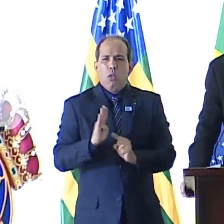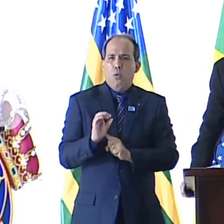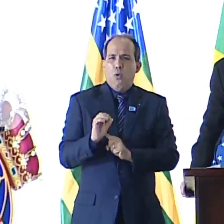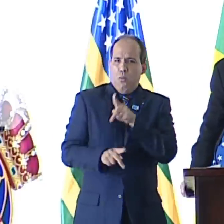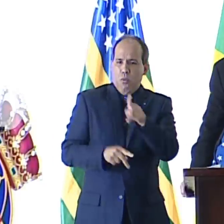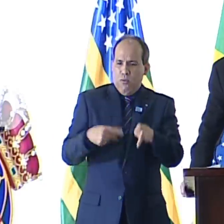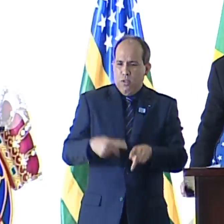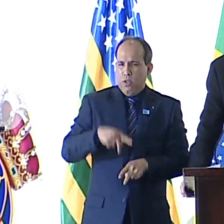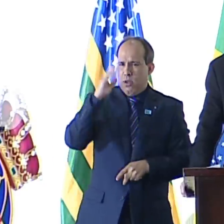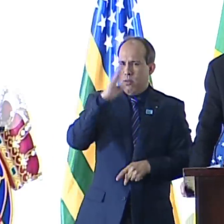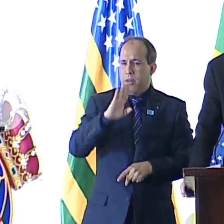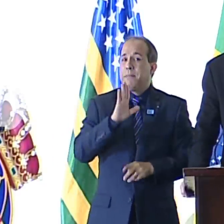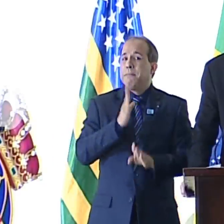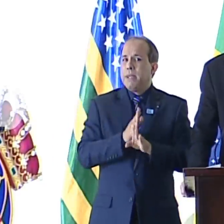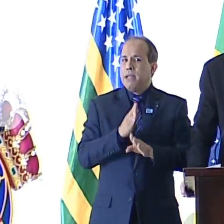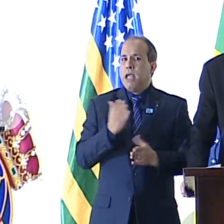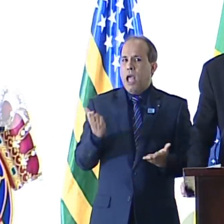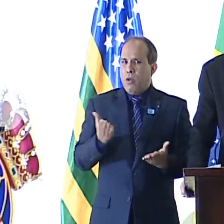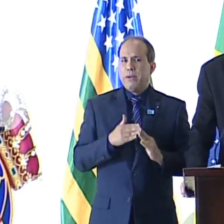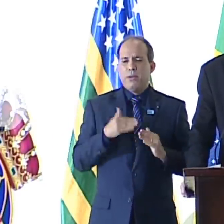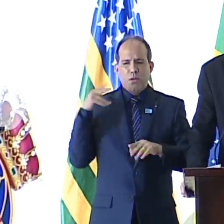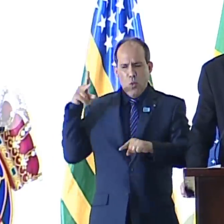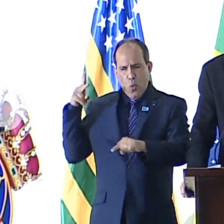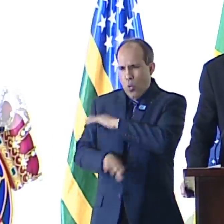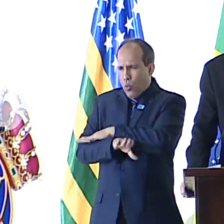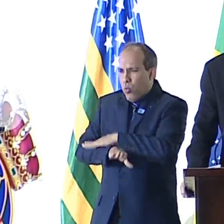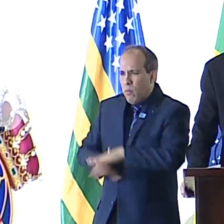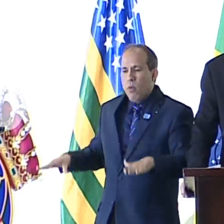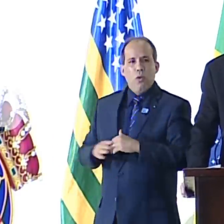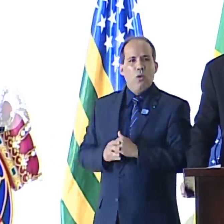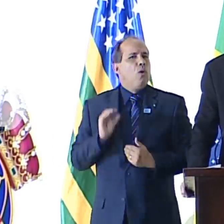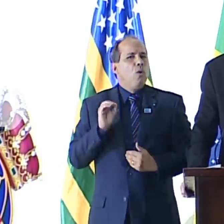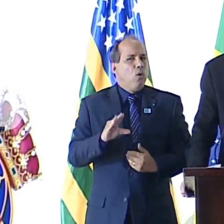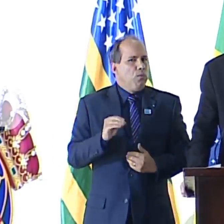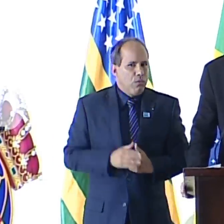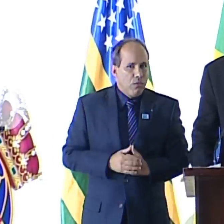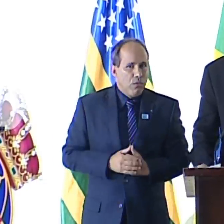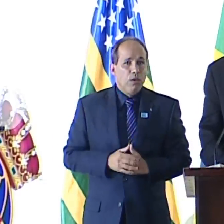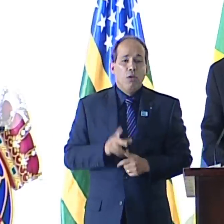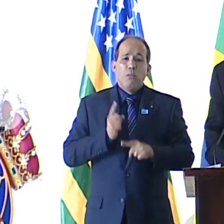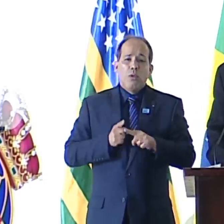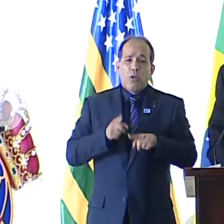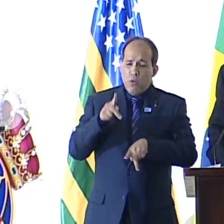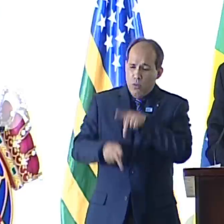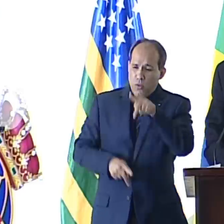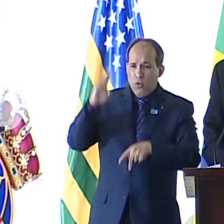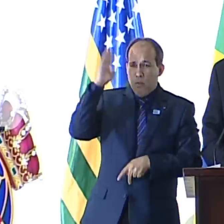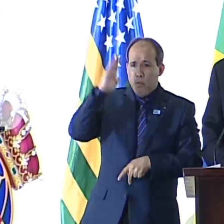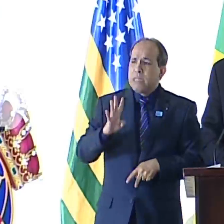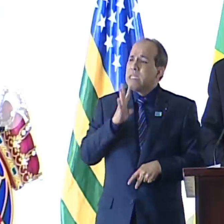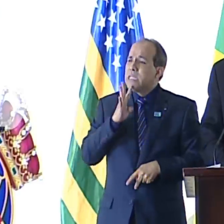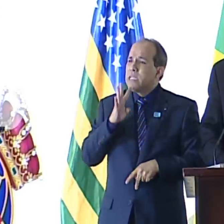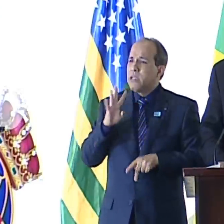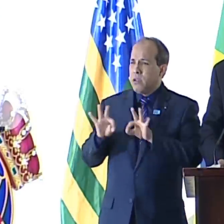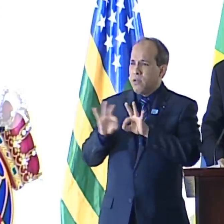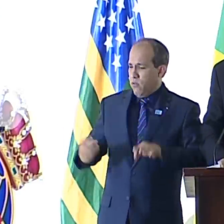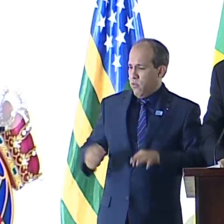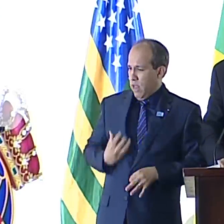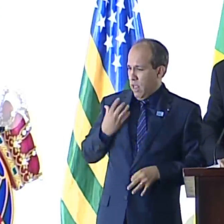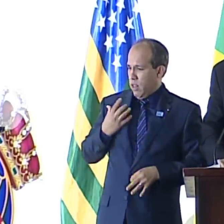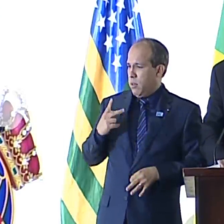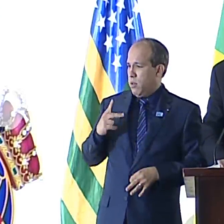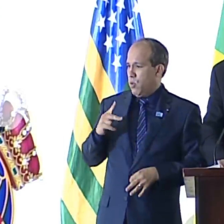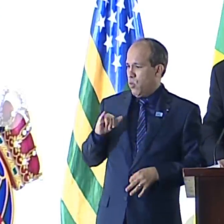Milagrosamente, interrompemos essa marcha para o abismo. Como? Porque o povo brasileiro, como no poema de João Cabral de Melo Neto, acordou